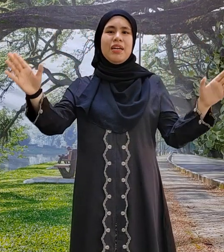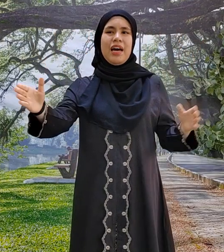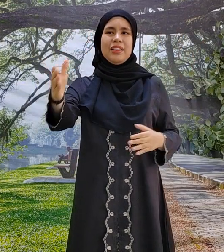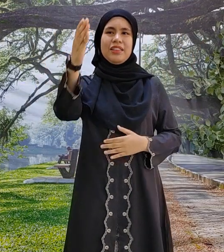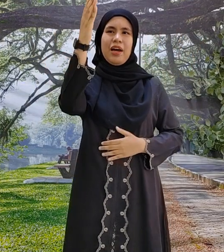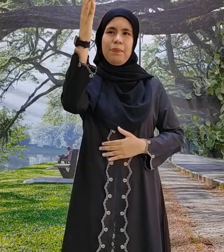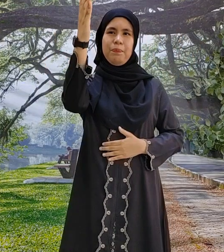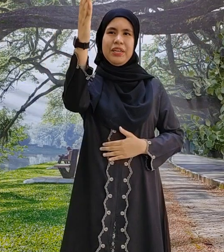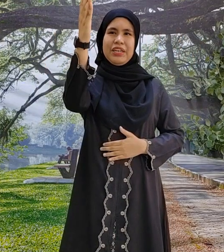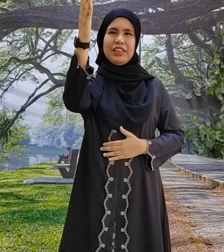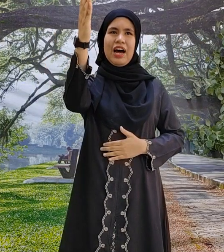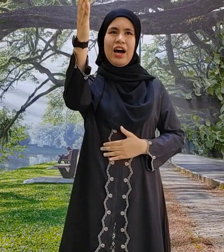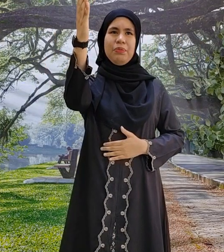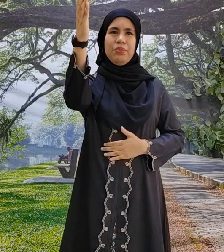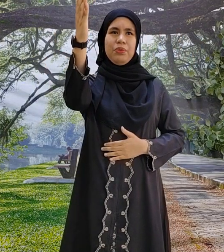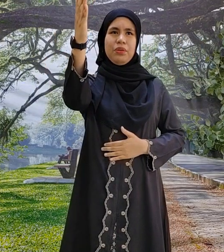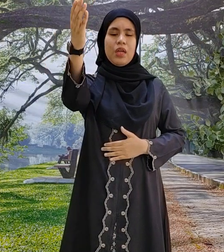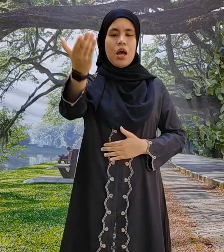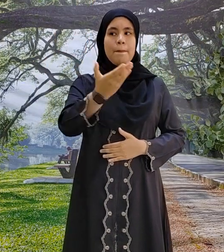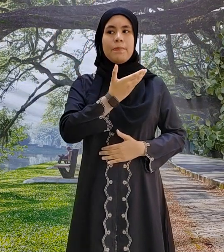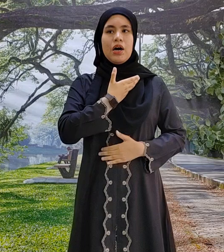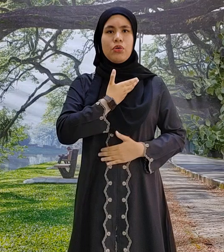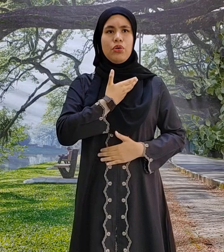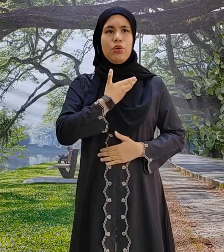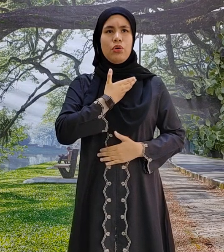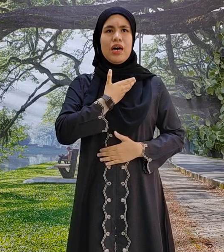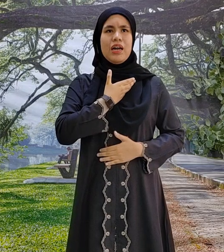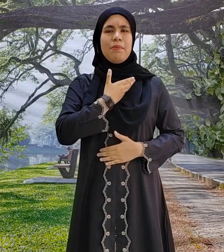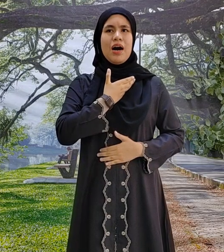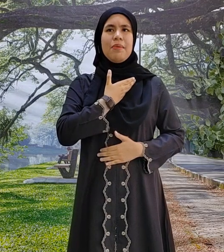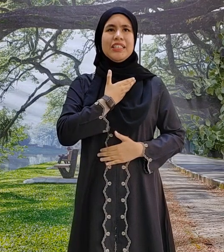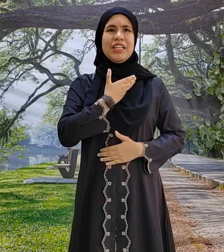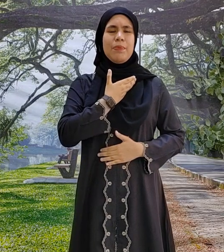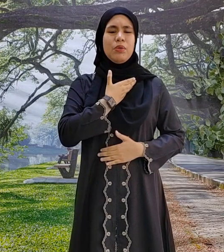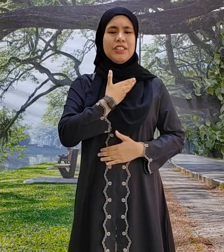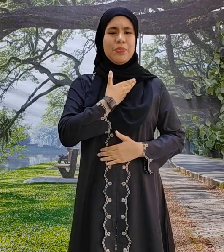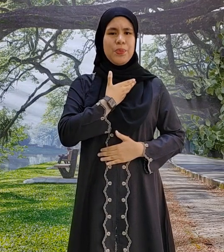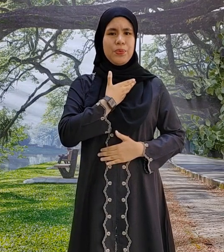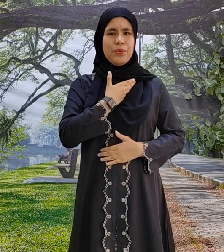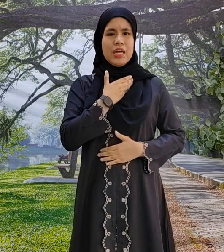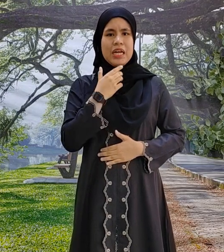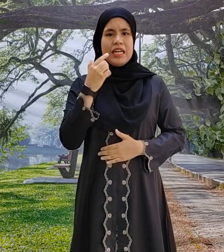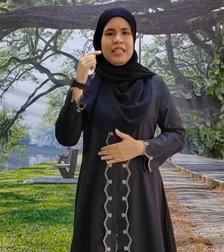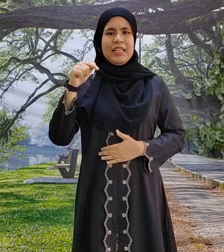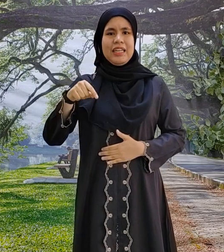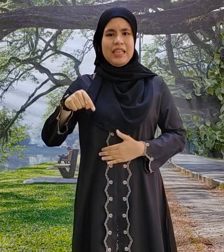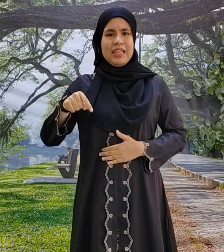menatap penderitaanmu Barut luka lama masih belum sembuh Kini